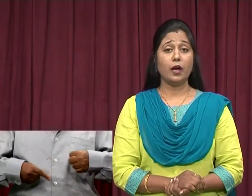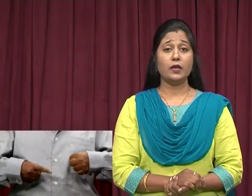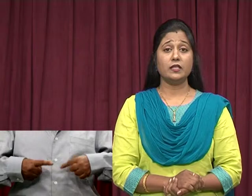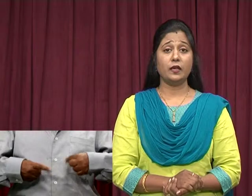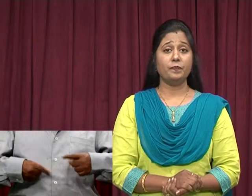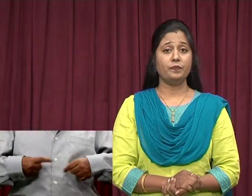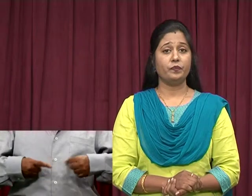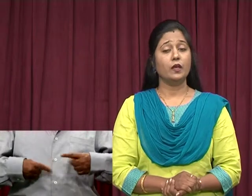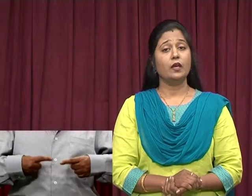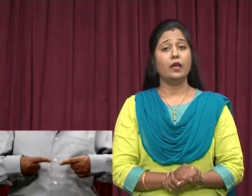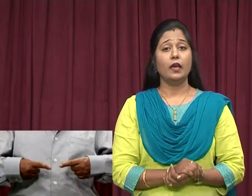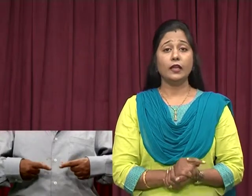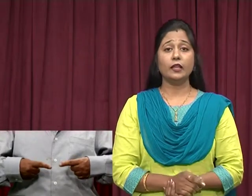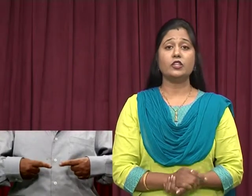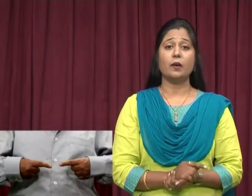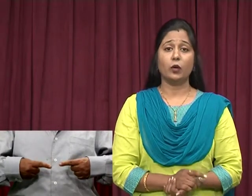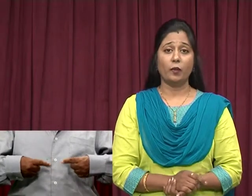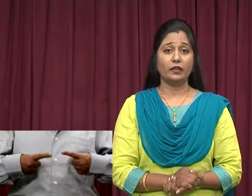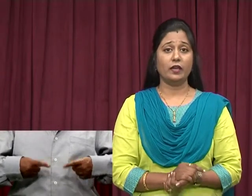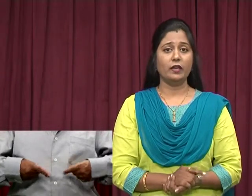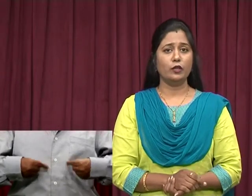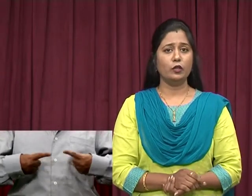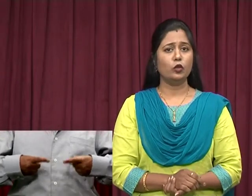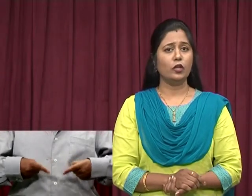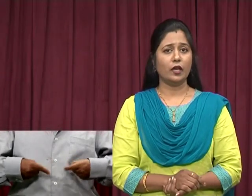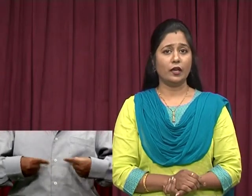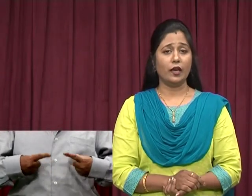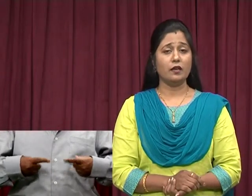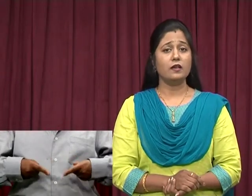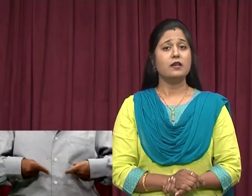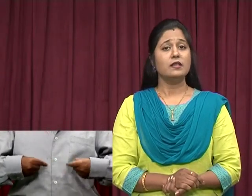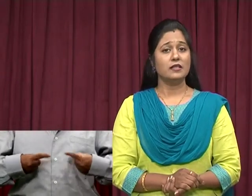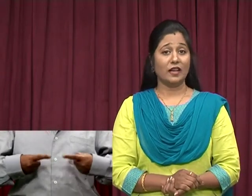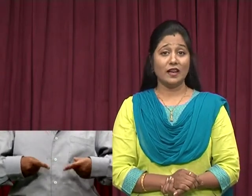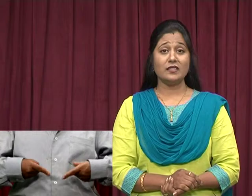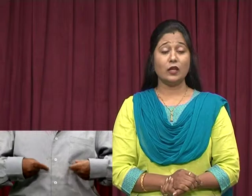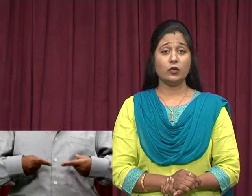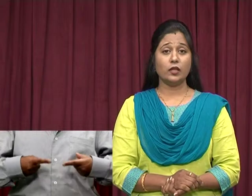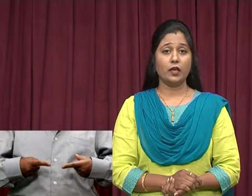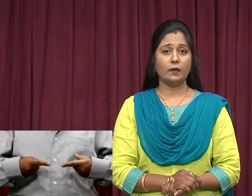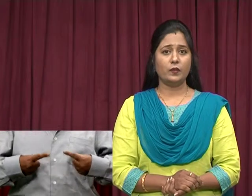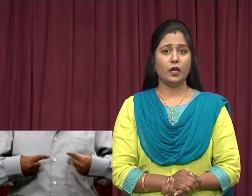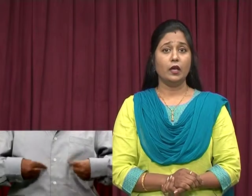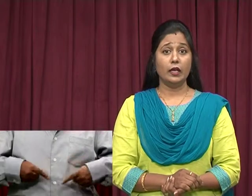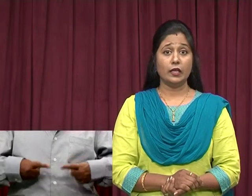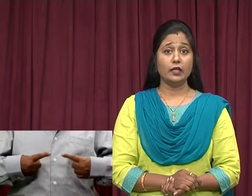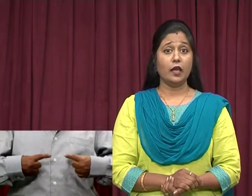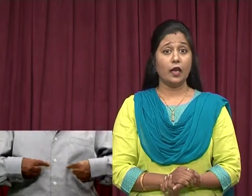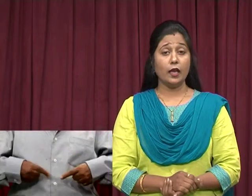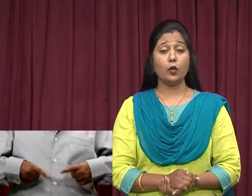हम इसे एक ही दिशा में घुमाते हैं तो ये करना जादा आसान हो जाता है लेकिन एक